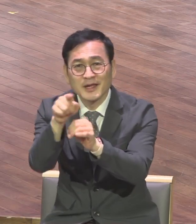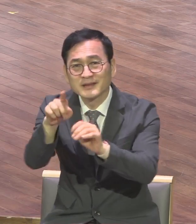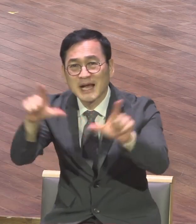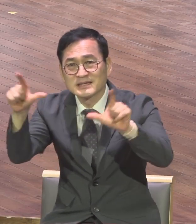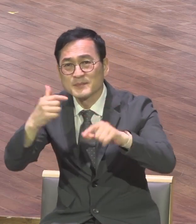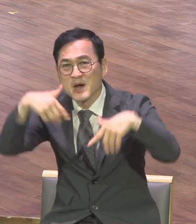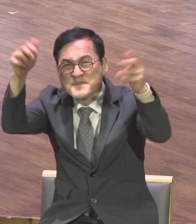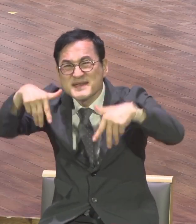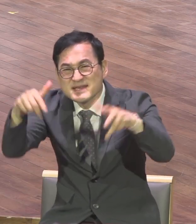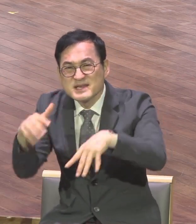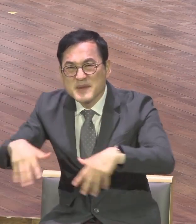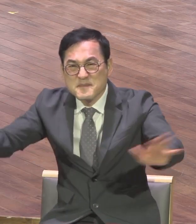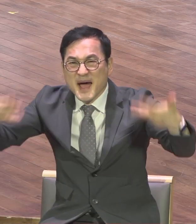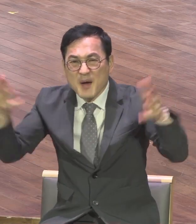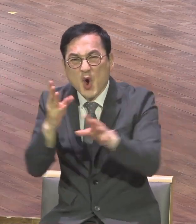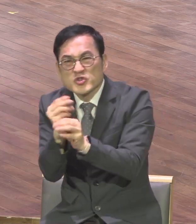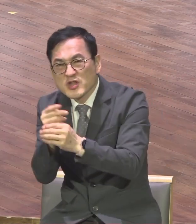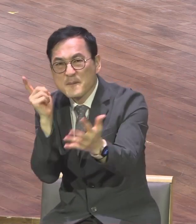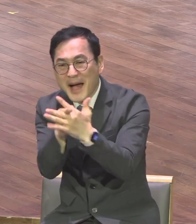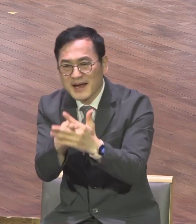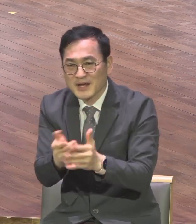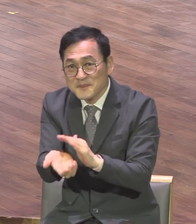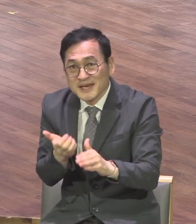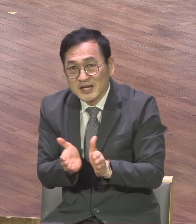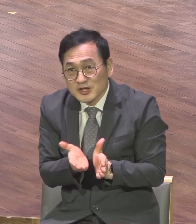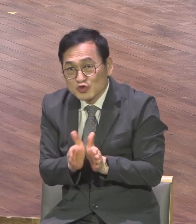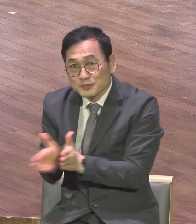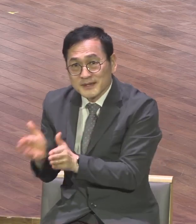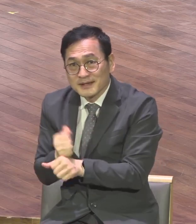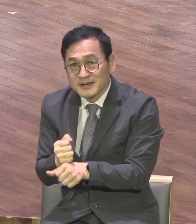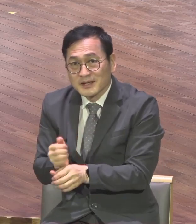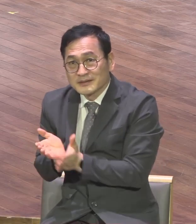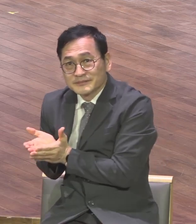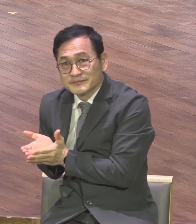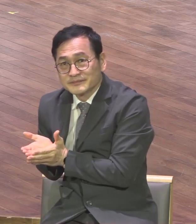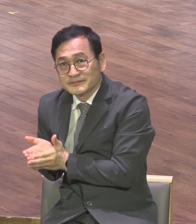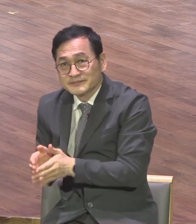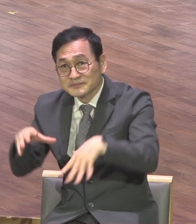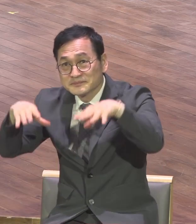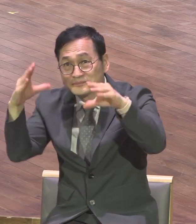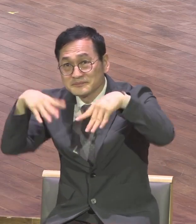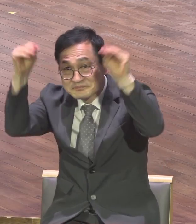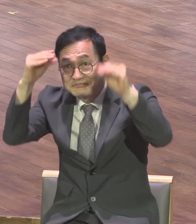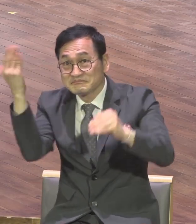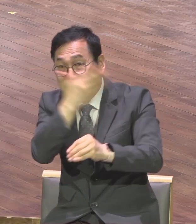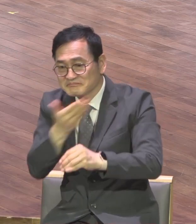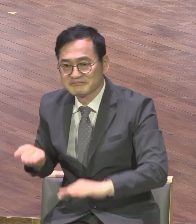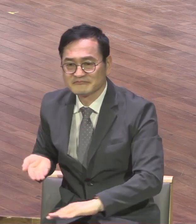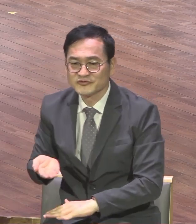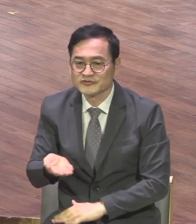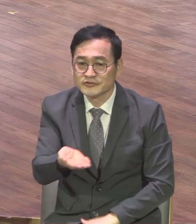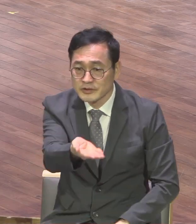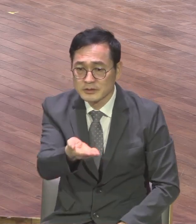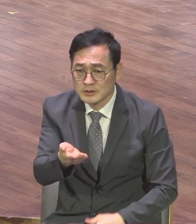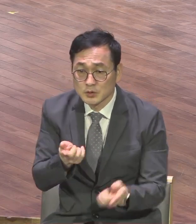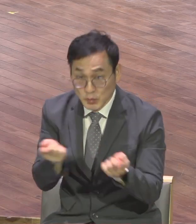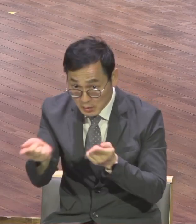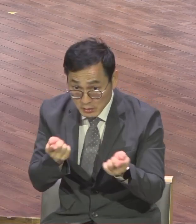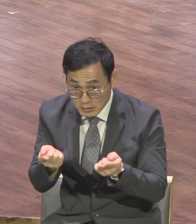대비하죠 다 알기 때문에 과학이 발달되어져서 그런데 당시에는 전혀 그런 게 없었어요 없어요